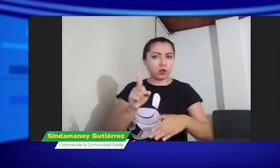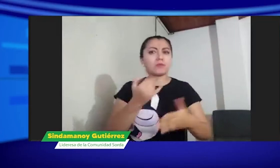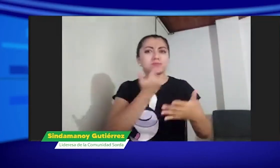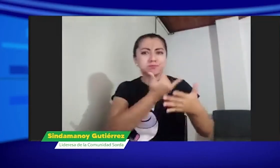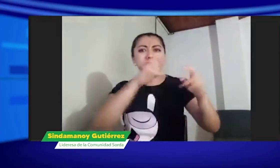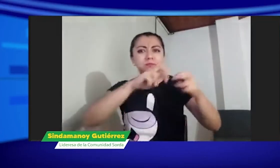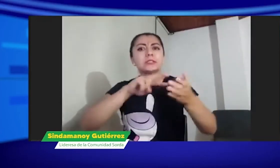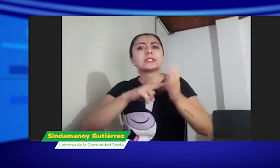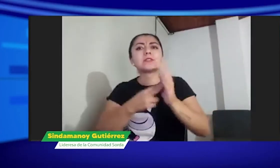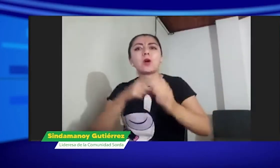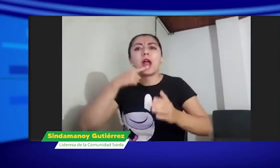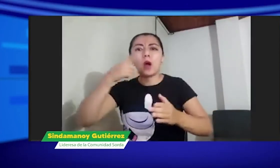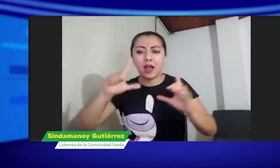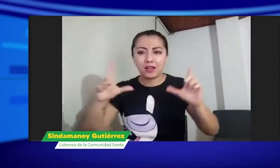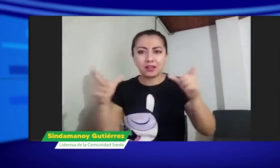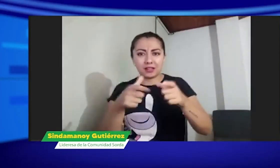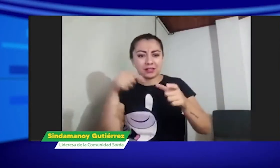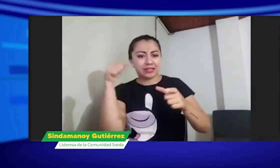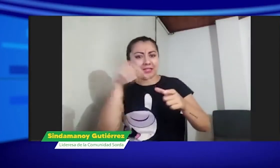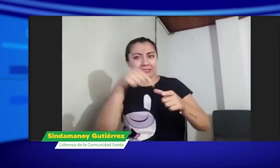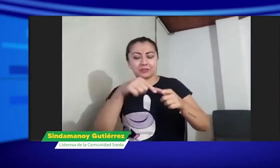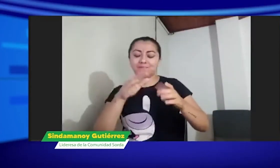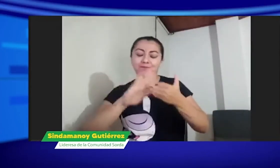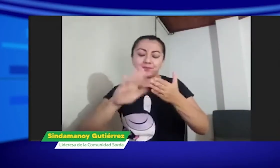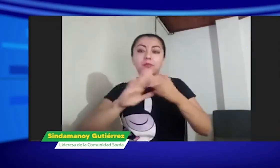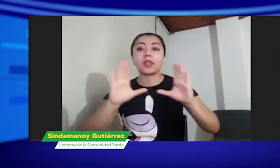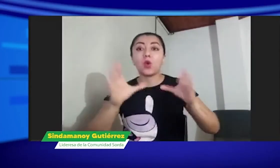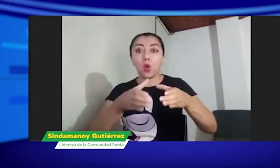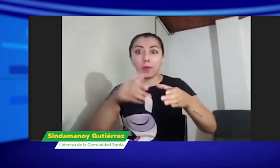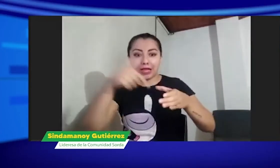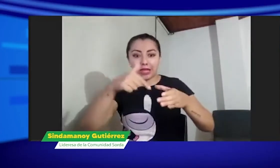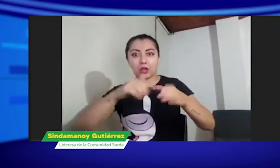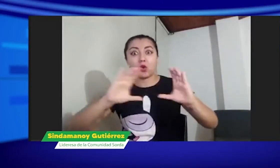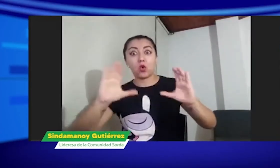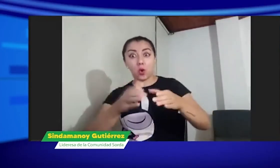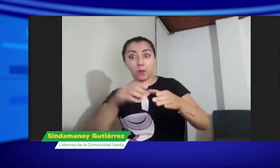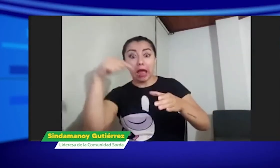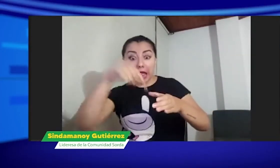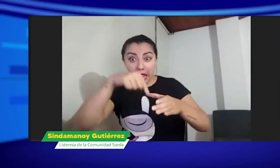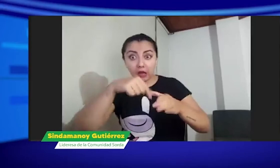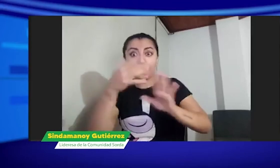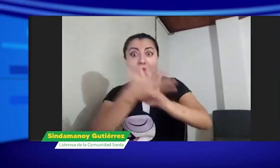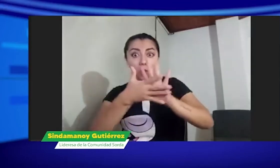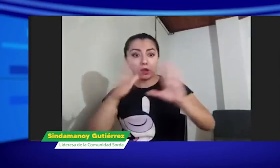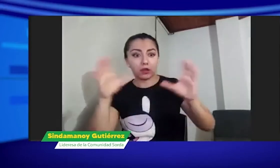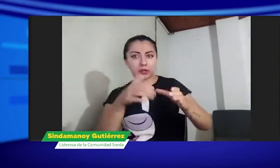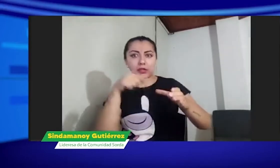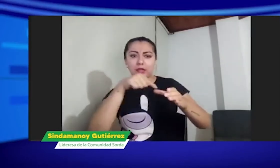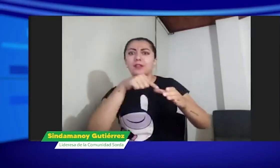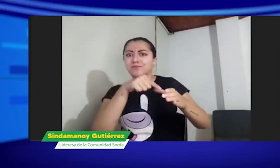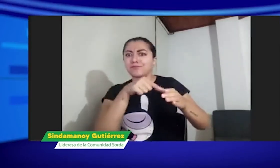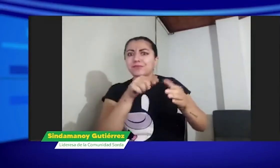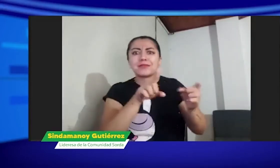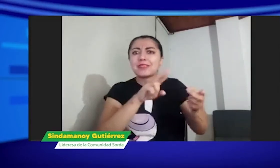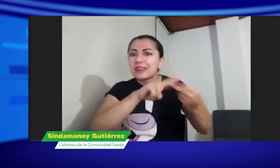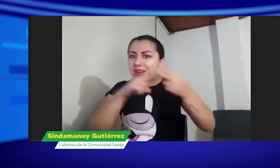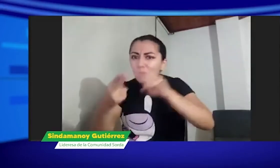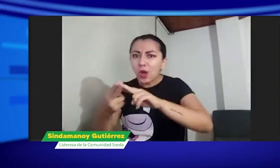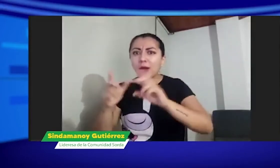y argumentada sobre el tema. Entonces, cuando hablamos de estos colectivos que usan unas